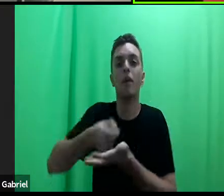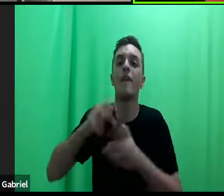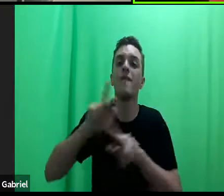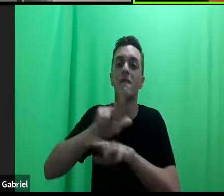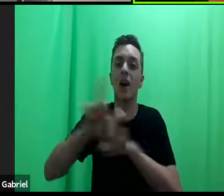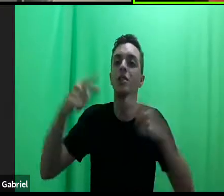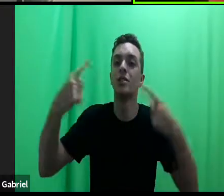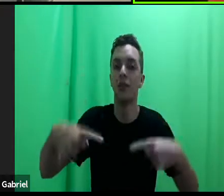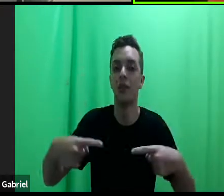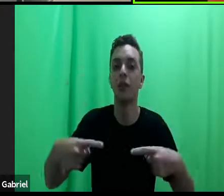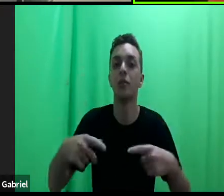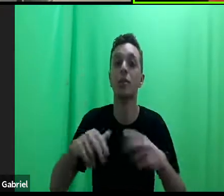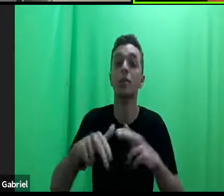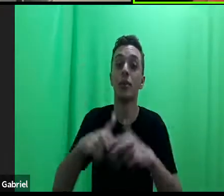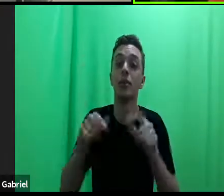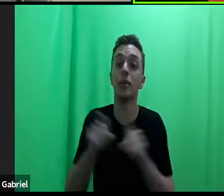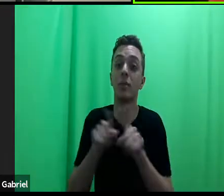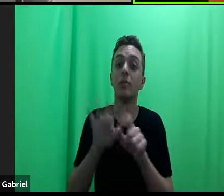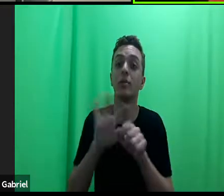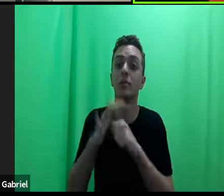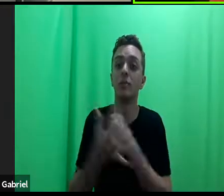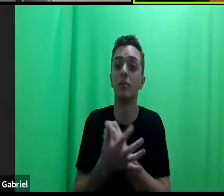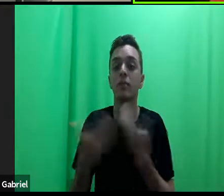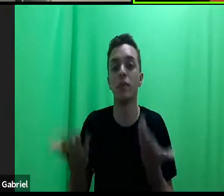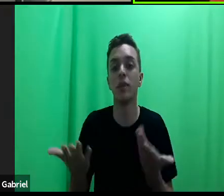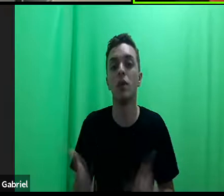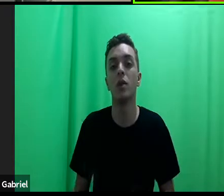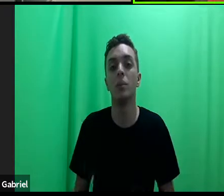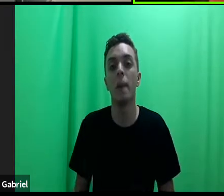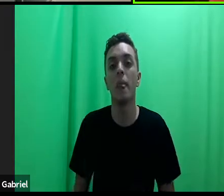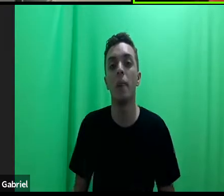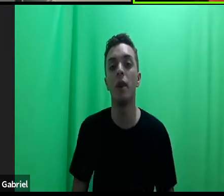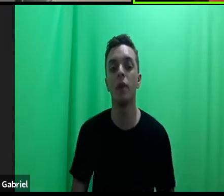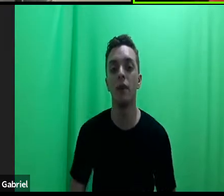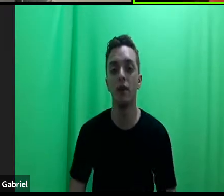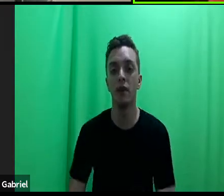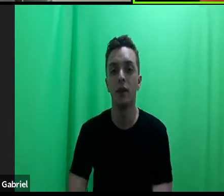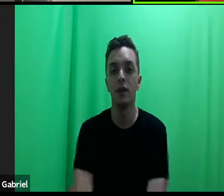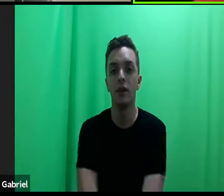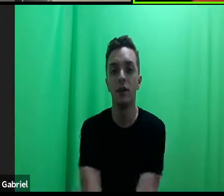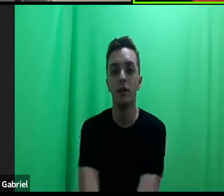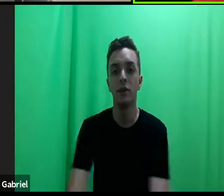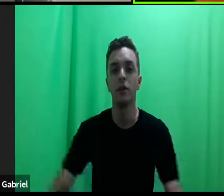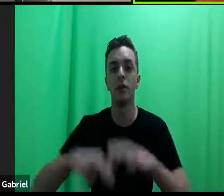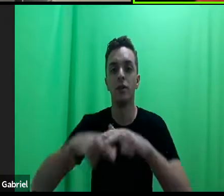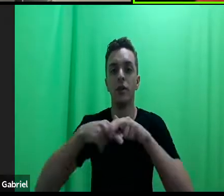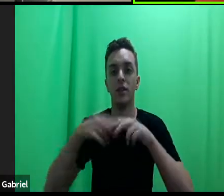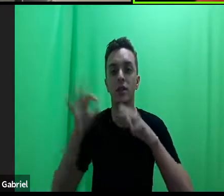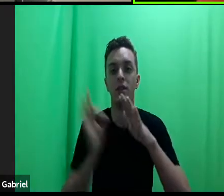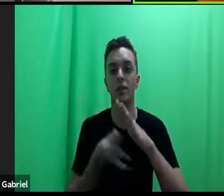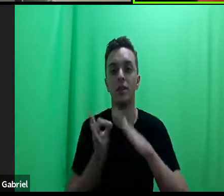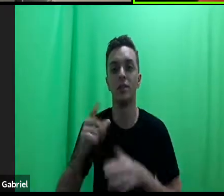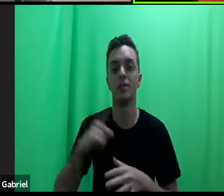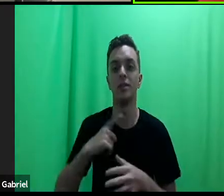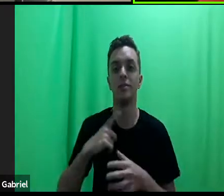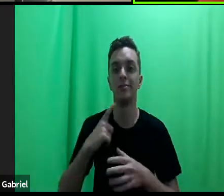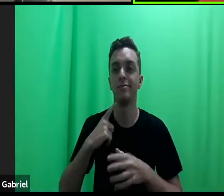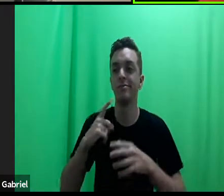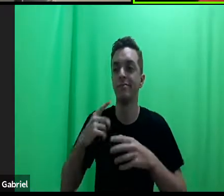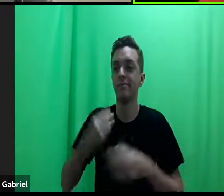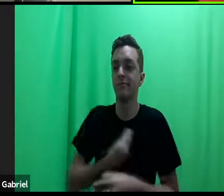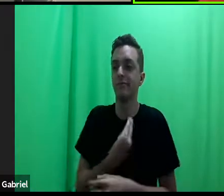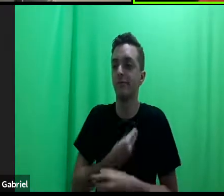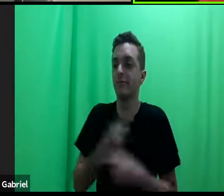tempo, além da pandemia. Então, por isso que as clínicas têm uma jornada como essa, me parece